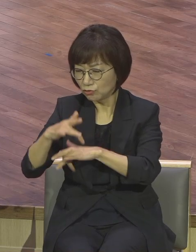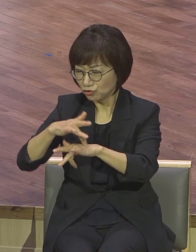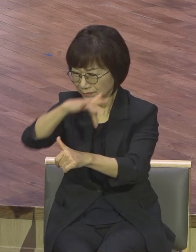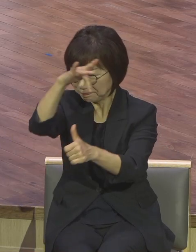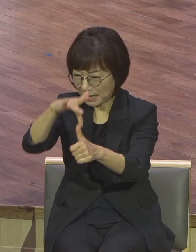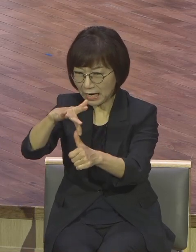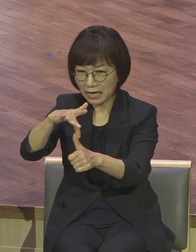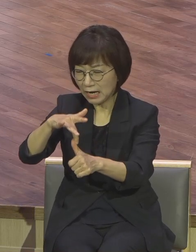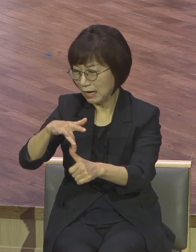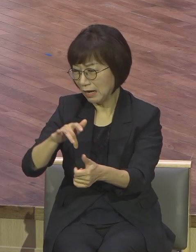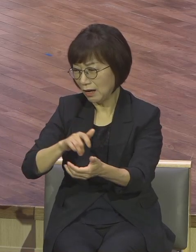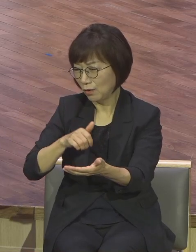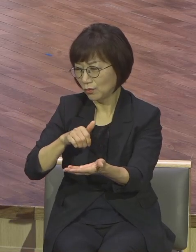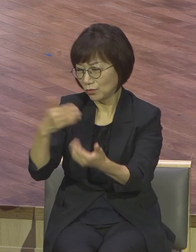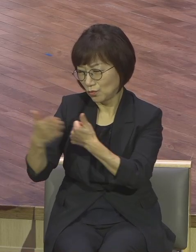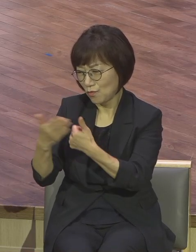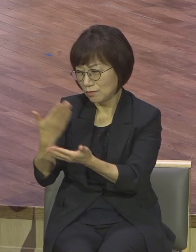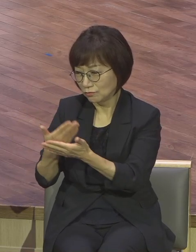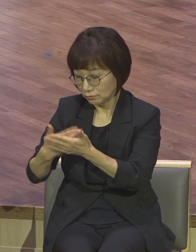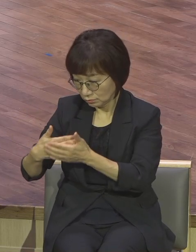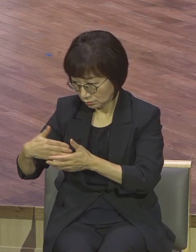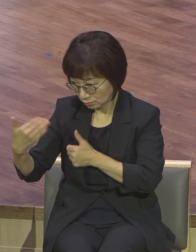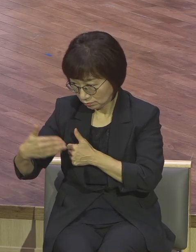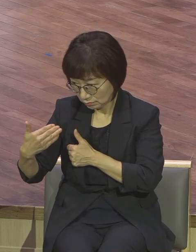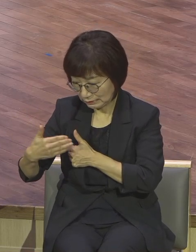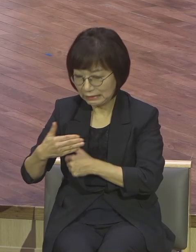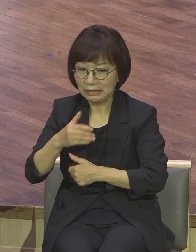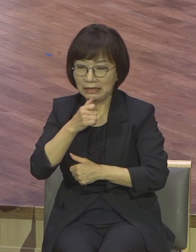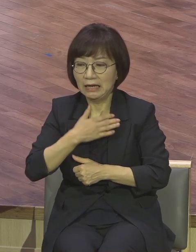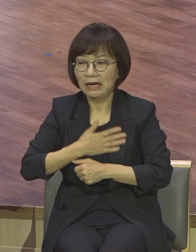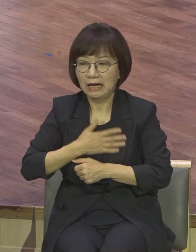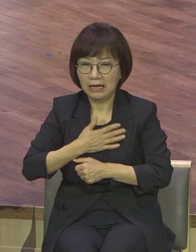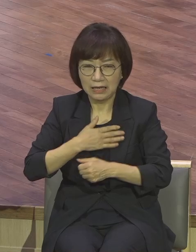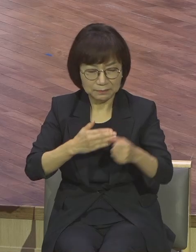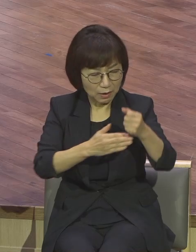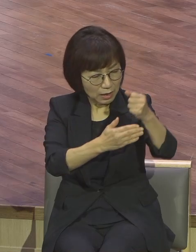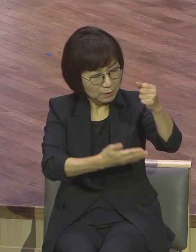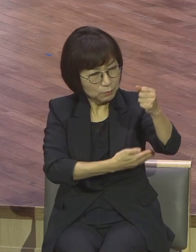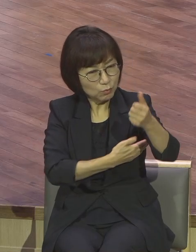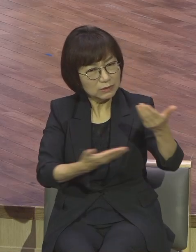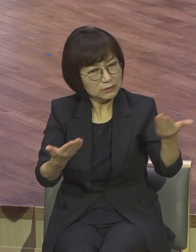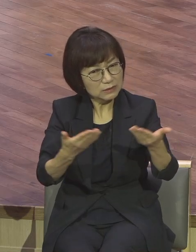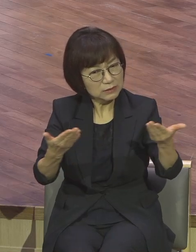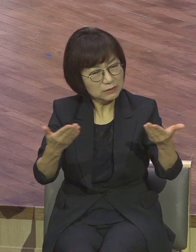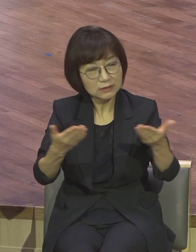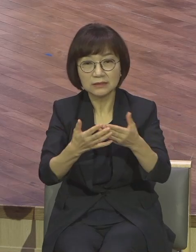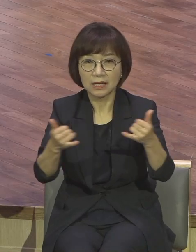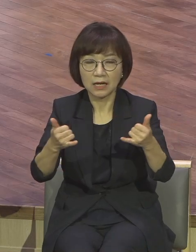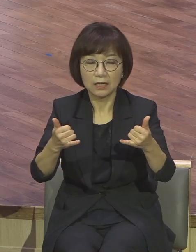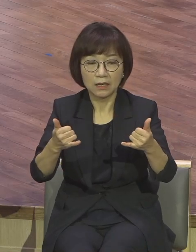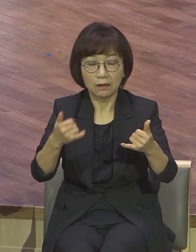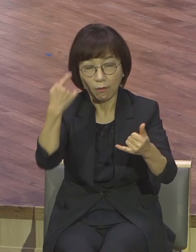한국 한복하는 아줌마가 귀신들리더라니까 모르는 사람이에요 우리가 그냥 갔다니까 여덟 명이 가서